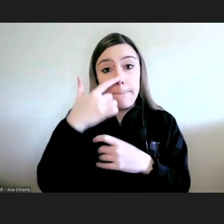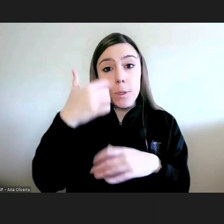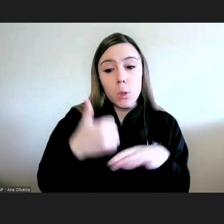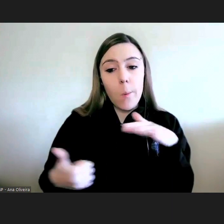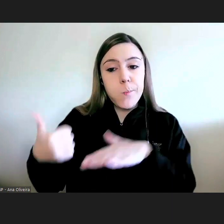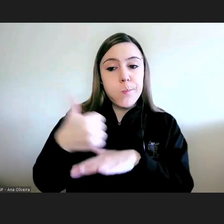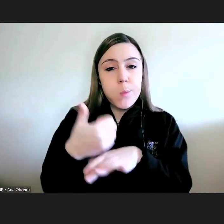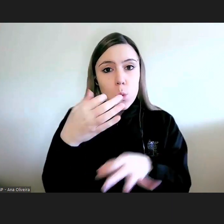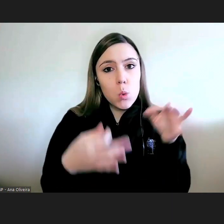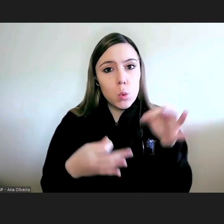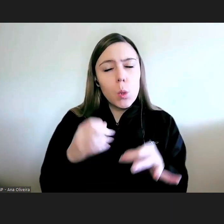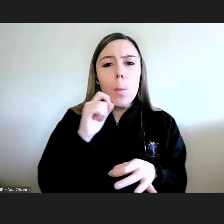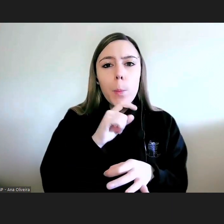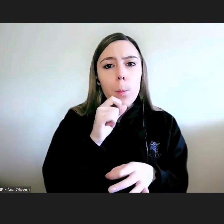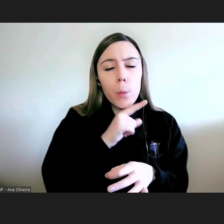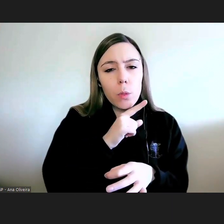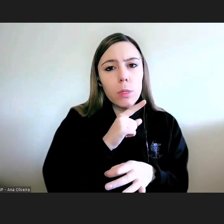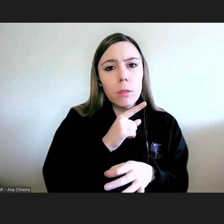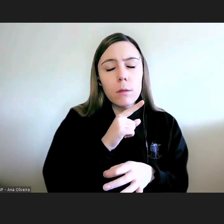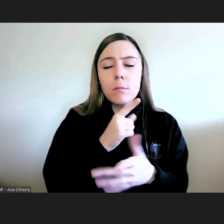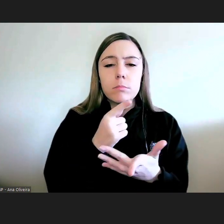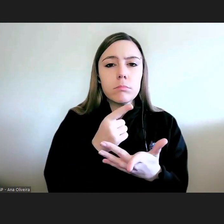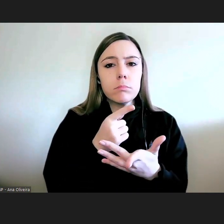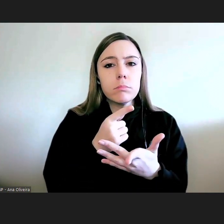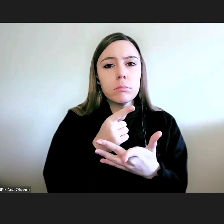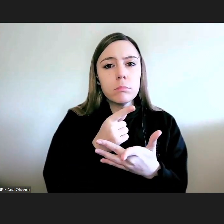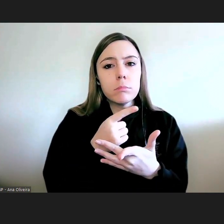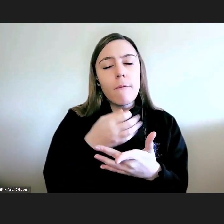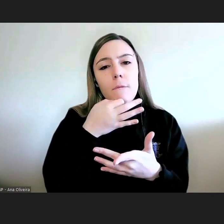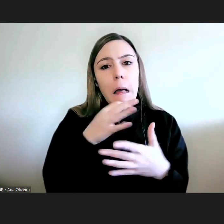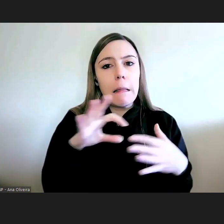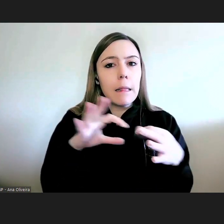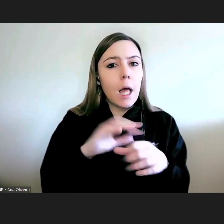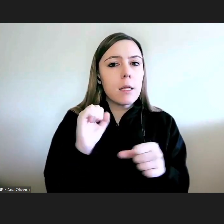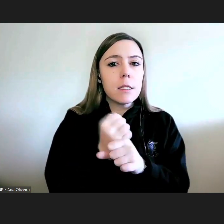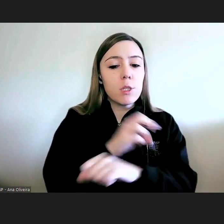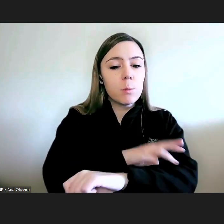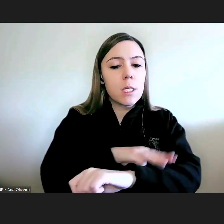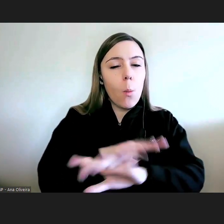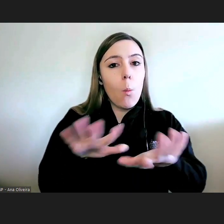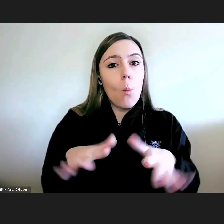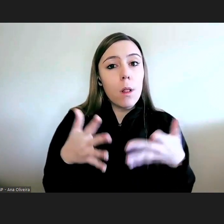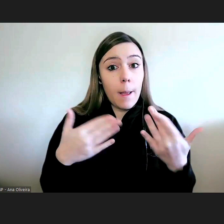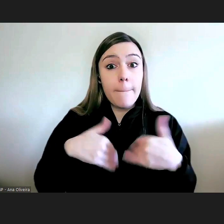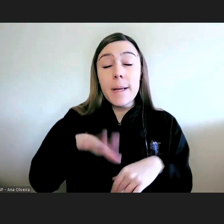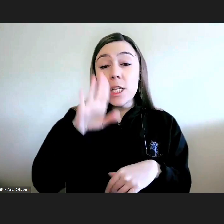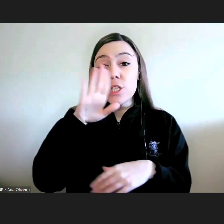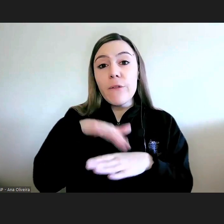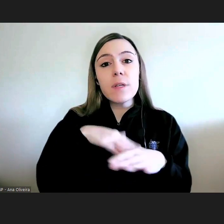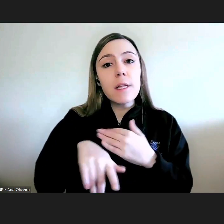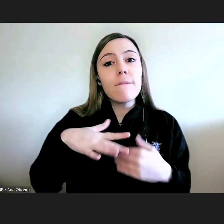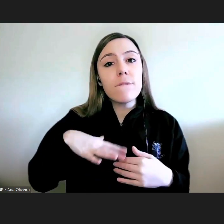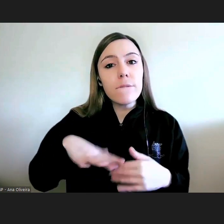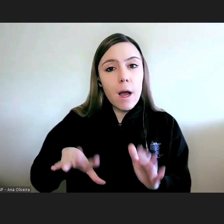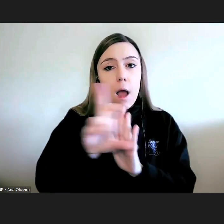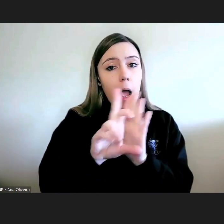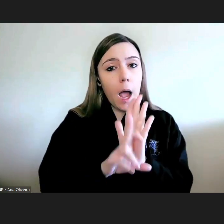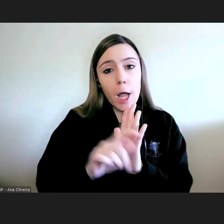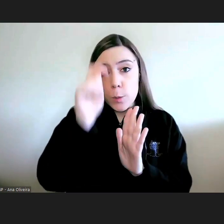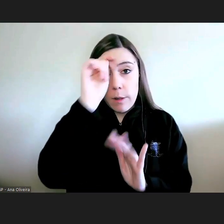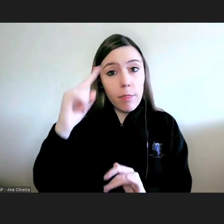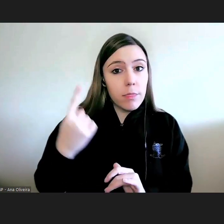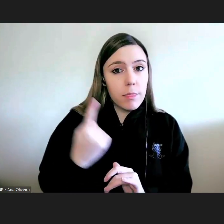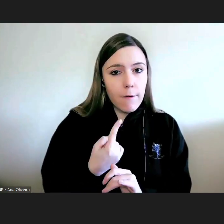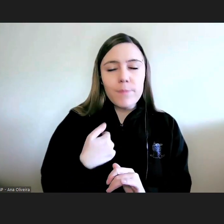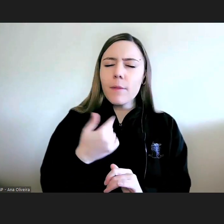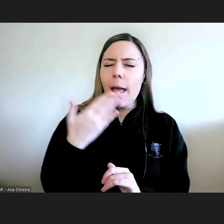pode pronunciar-se sobre qualquer dos serviços de administração mas para o fazer tem uma regra a cumprir eu disse há pouco